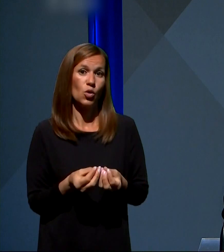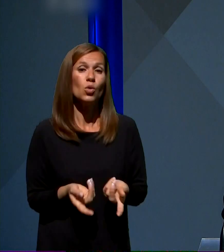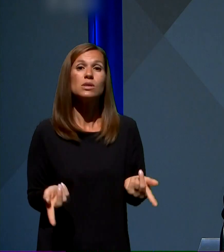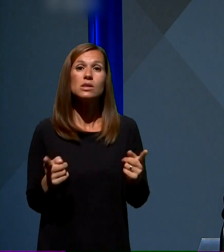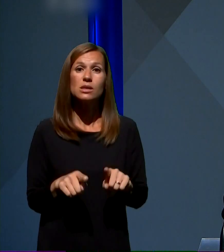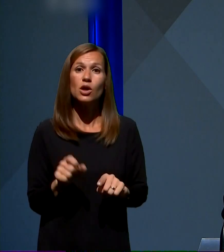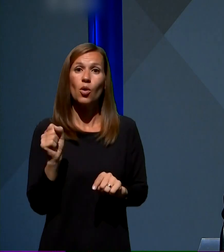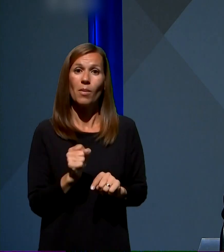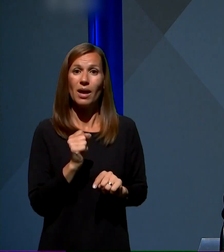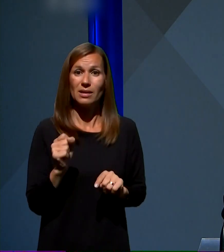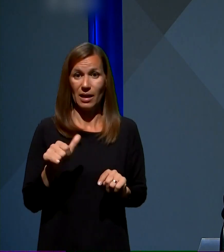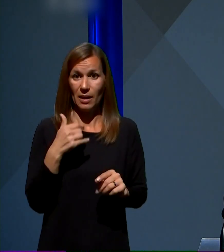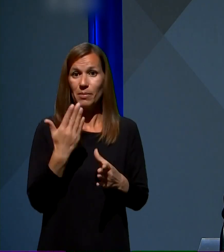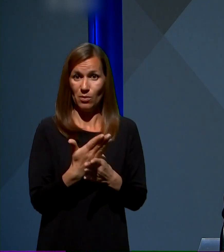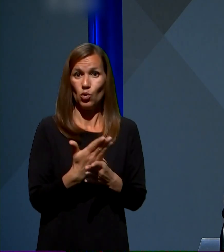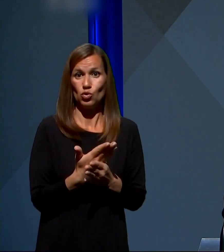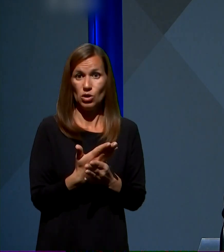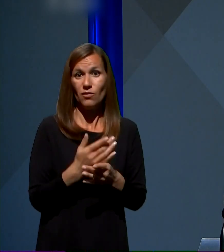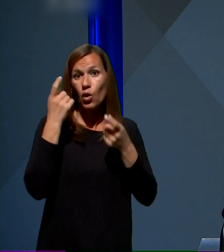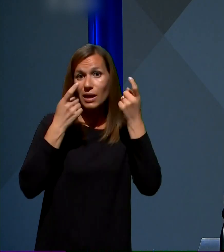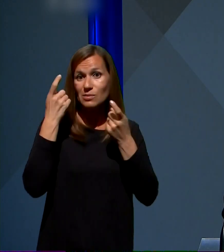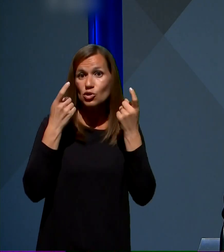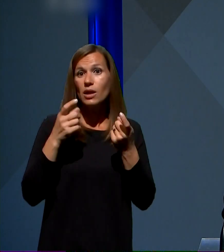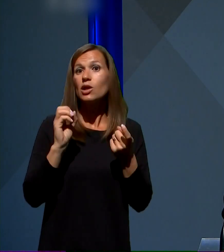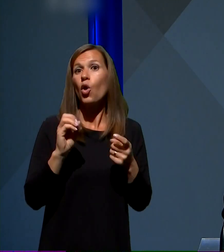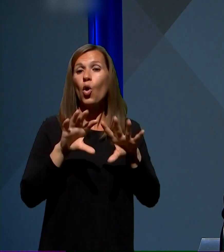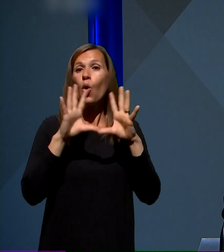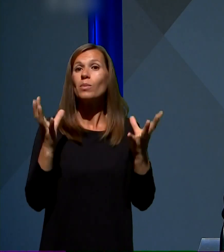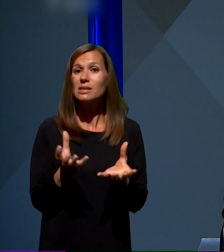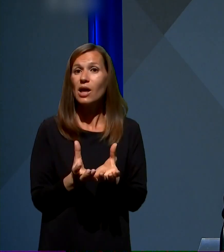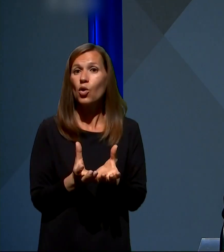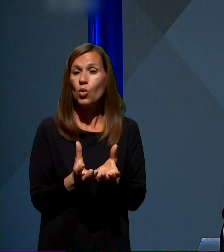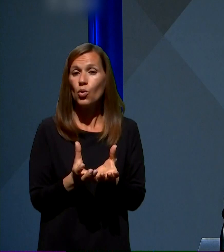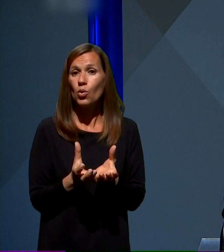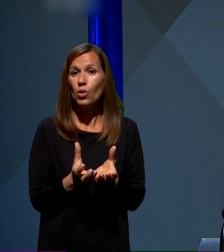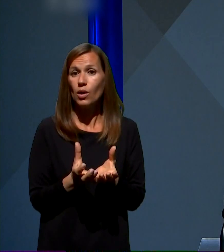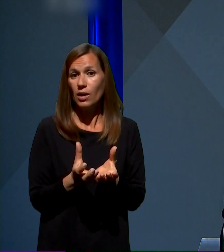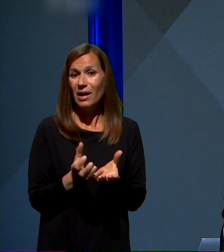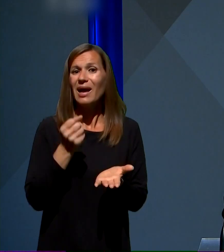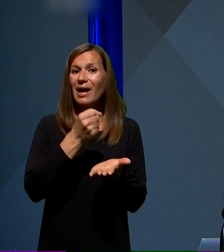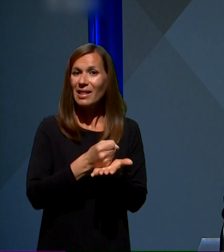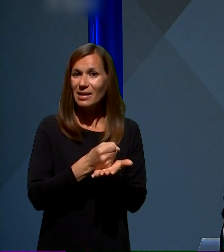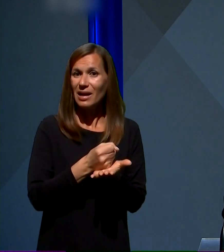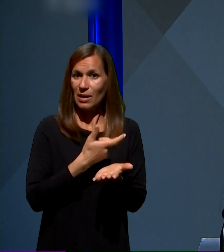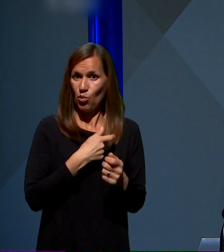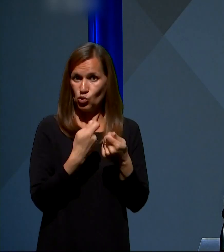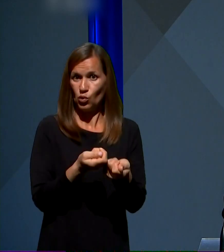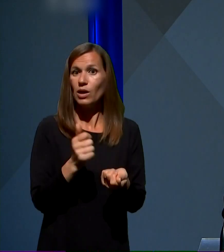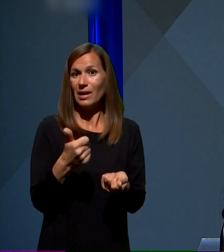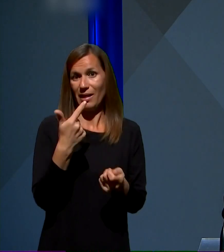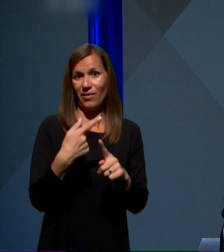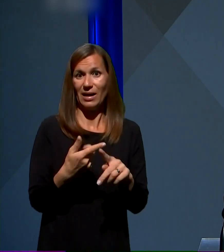priporočljivo razmišljati o obsegu garantiranih posojil, ki je dvakrat večji, torej